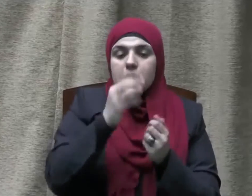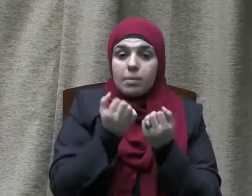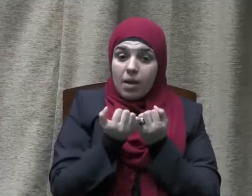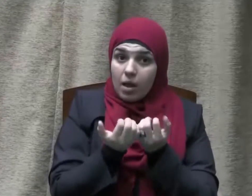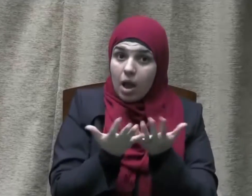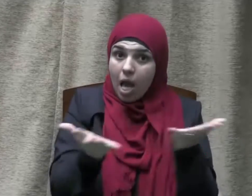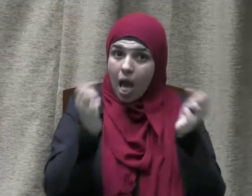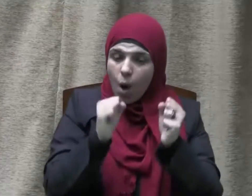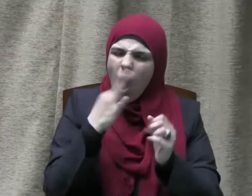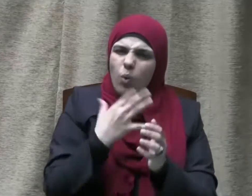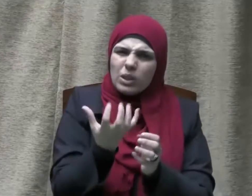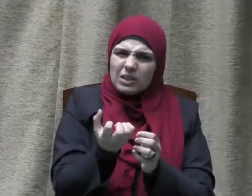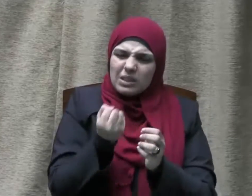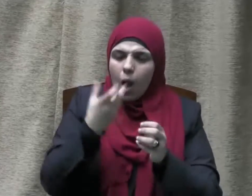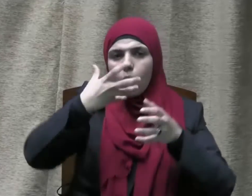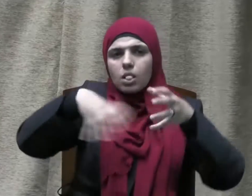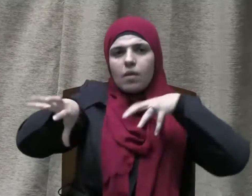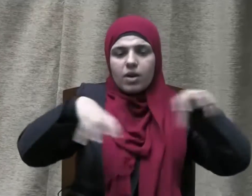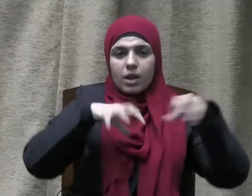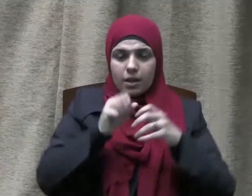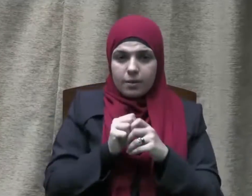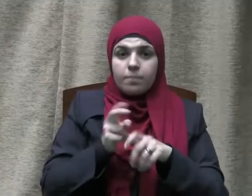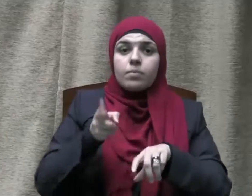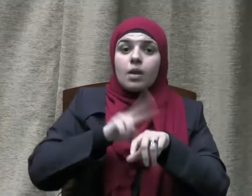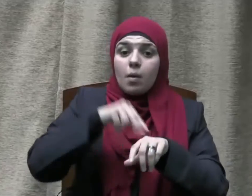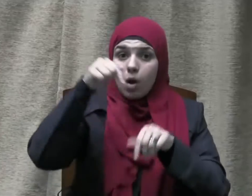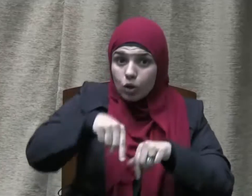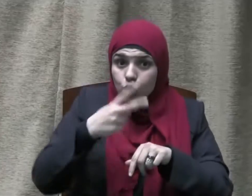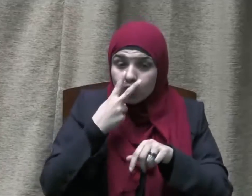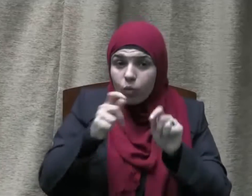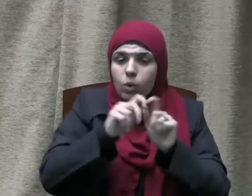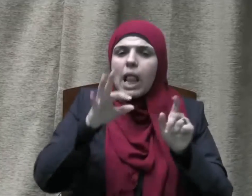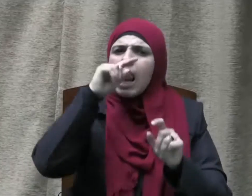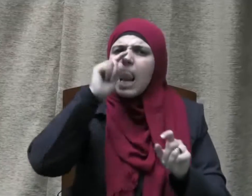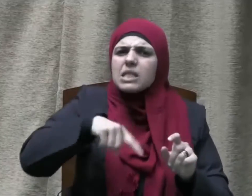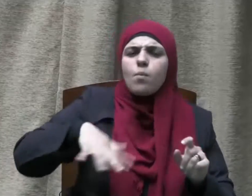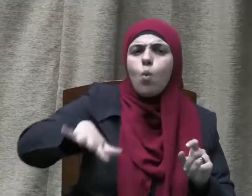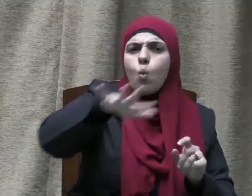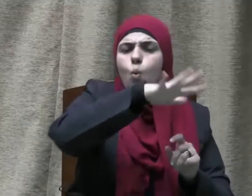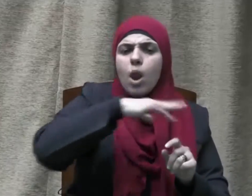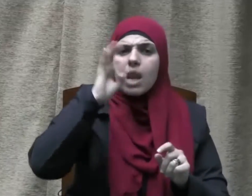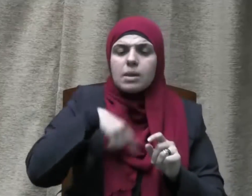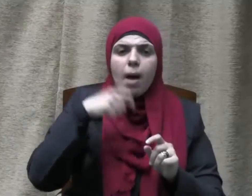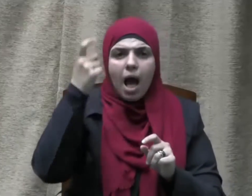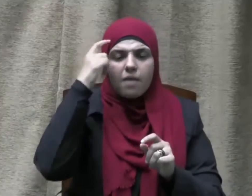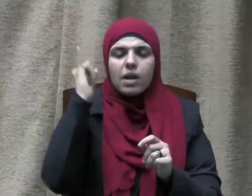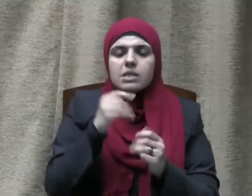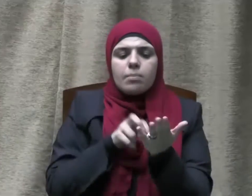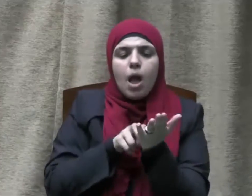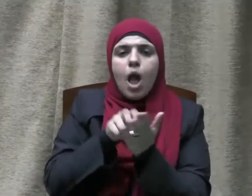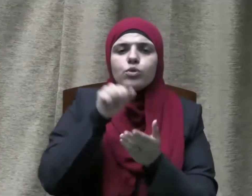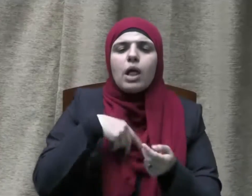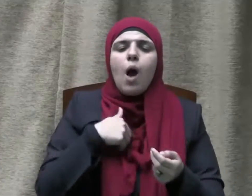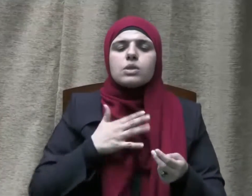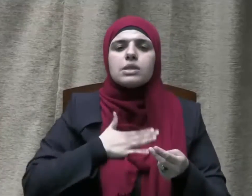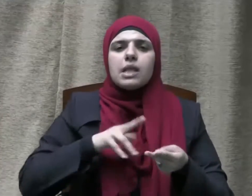أو التفريط ومن هنا يجب أن نلتزم منهج التيسير والسماحة لا منهج